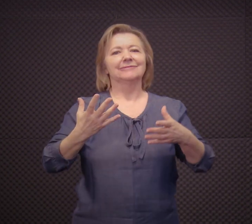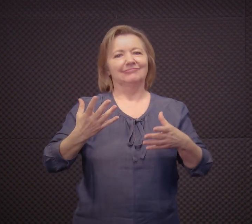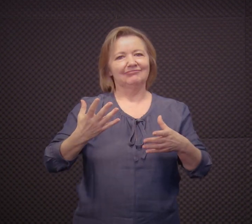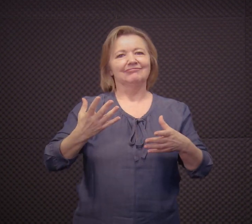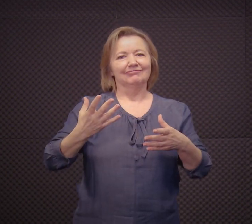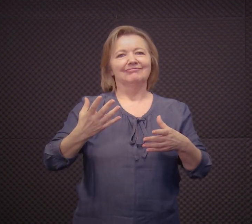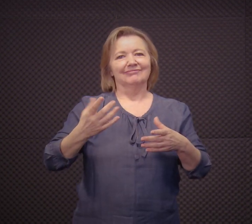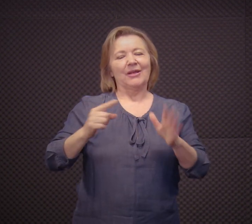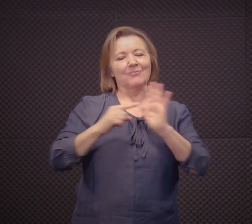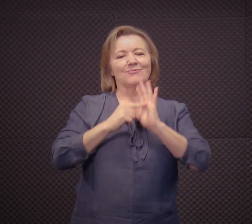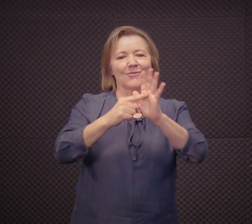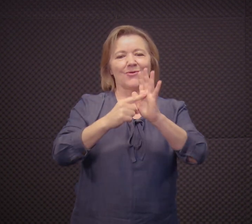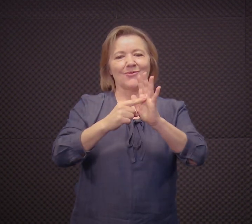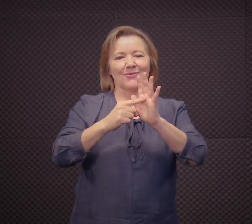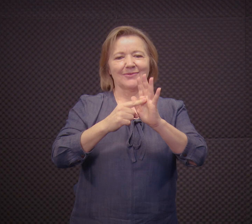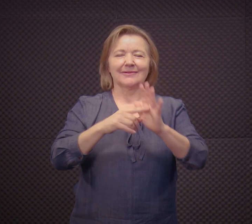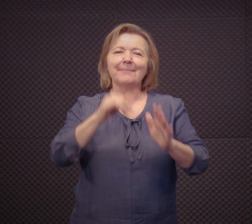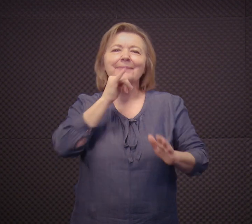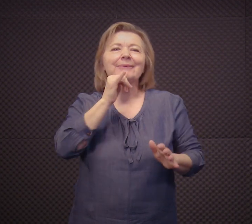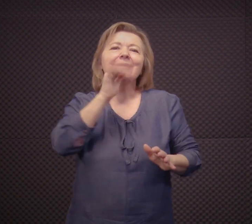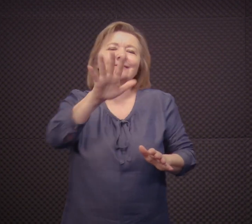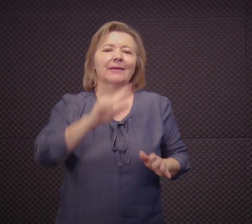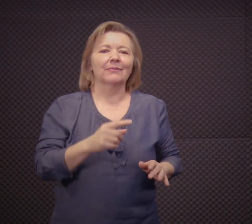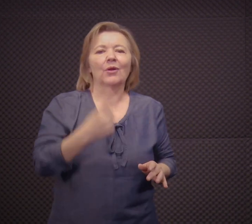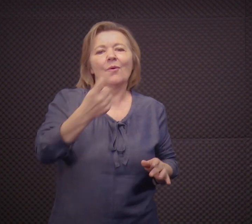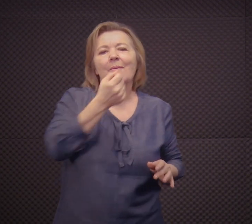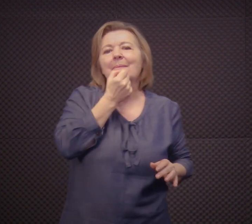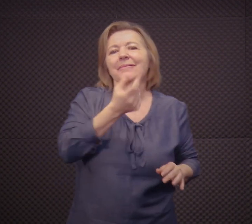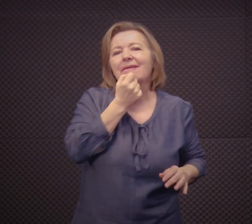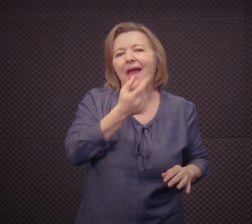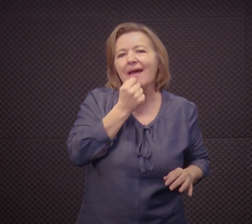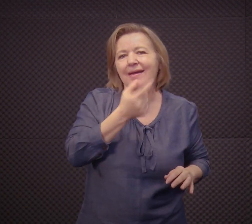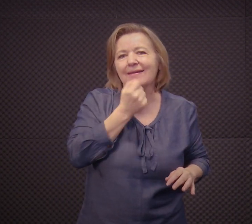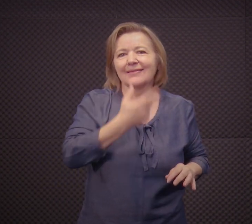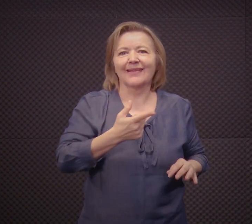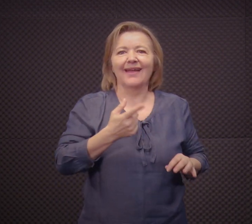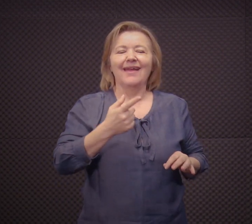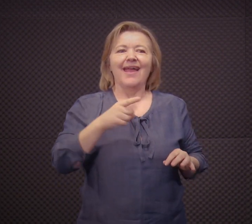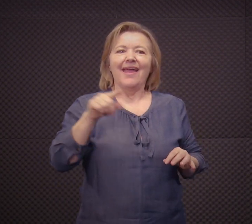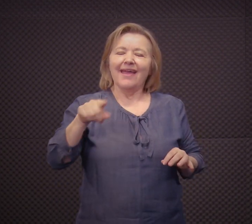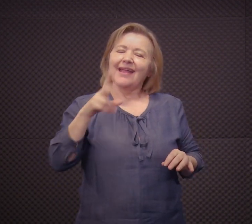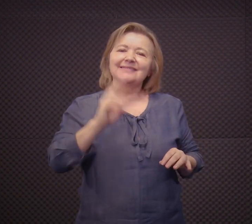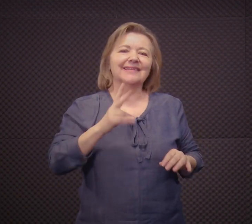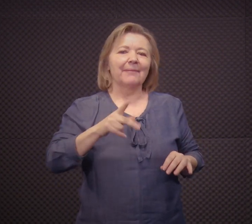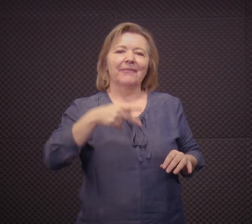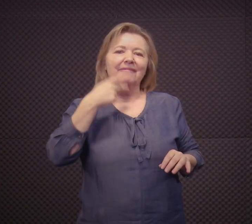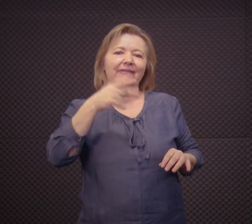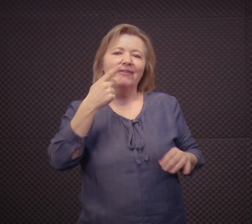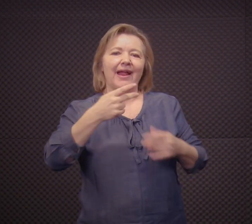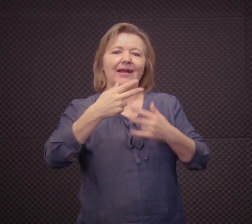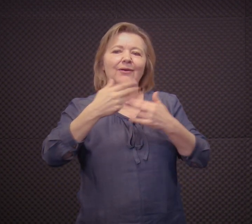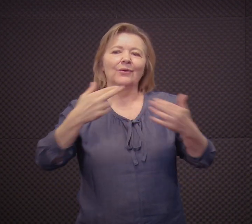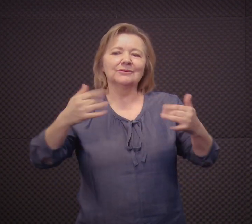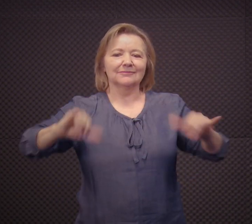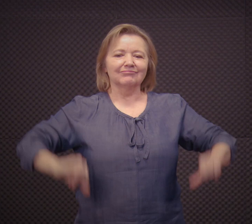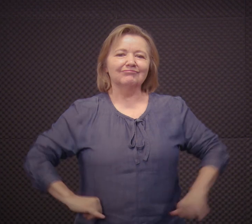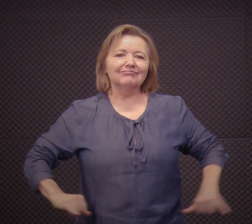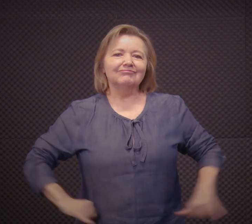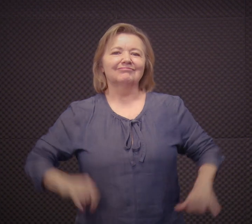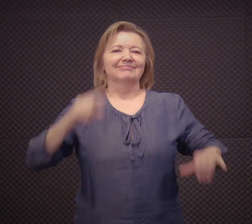de comunicação, né? E ela mostra, por exemplo, uma piada. Ela sempre fala coisas